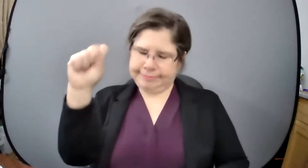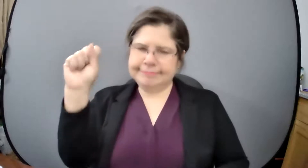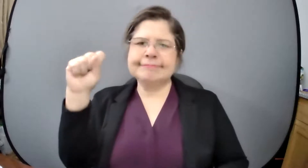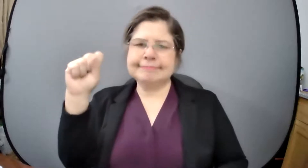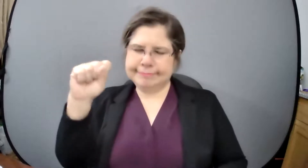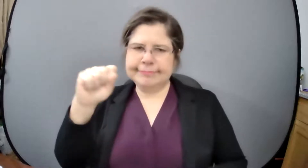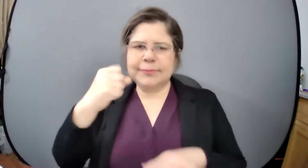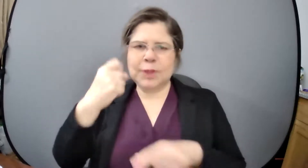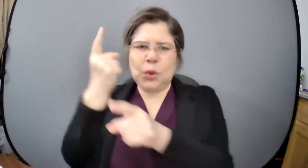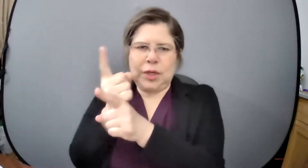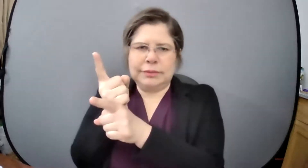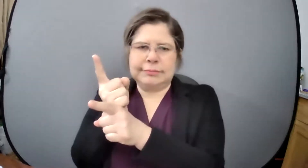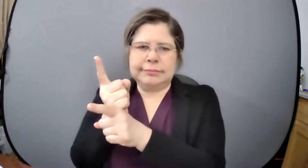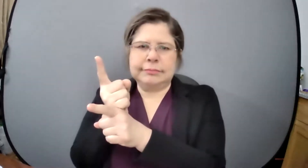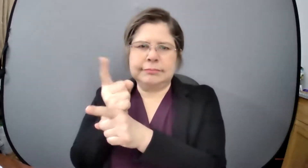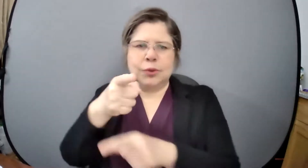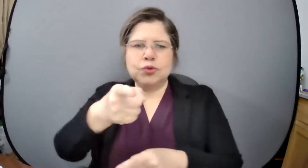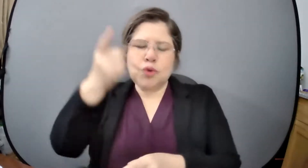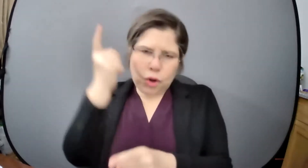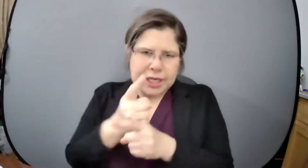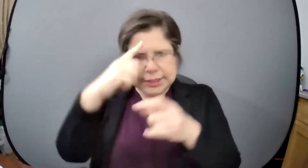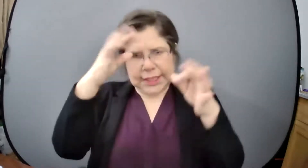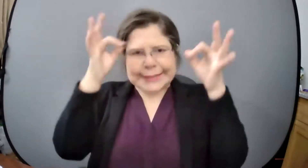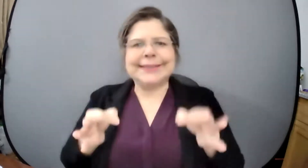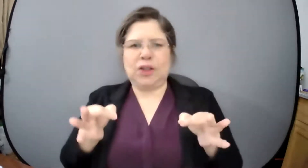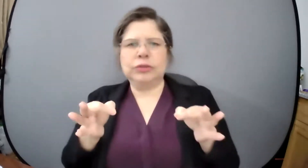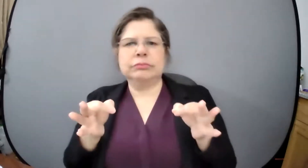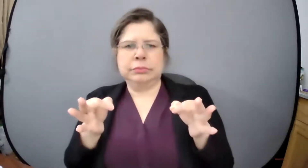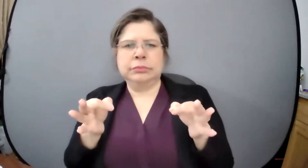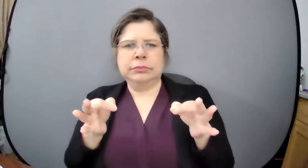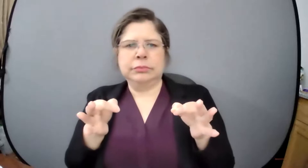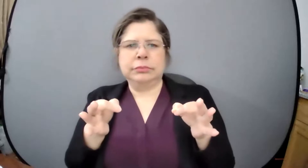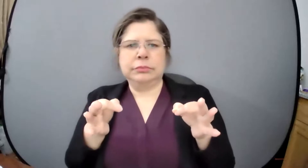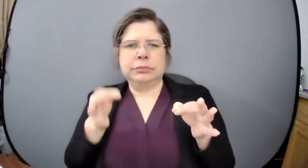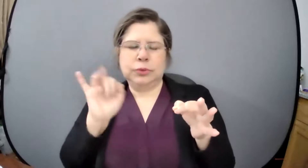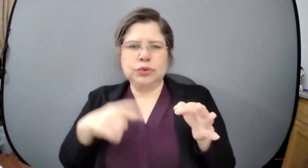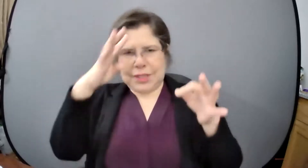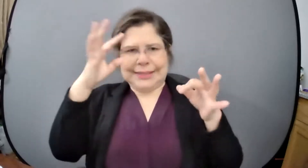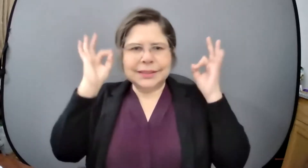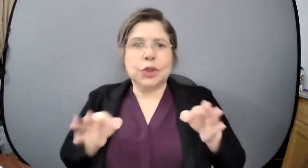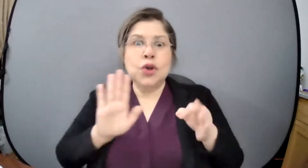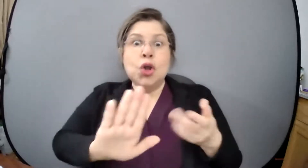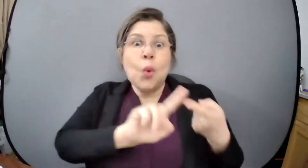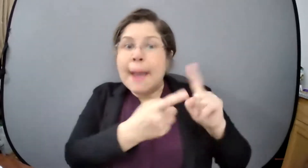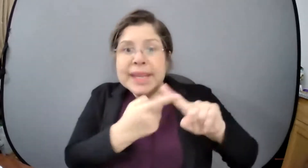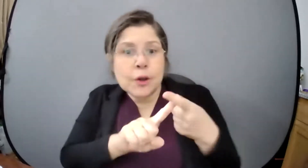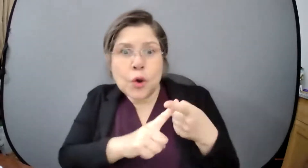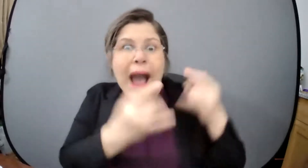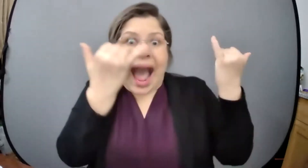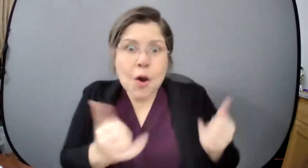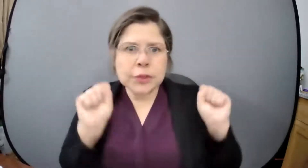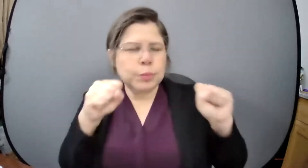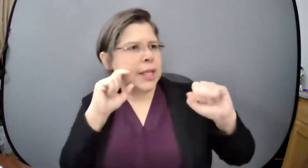no y hacen bien José en no en ser esa conciencia entre un grupo de amigos y y pues te